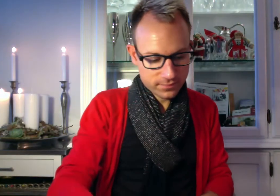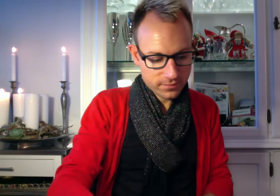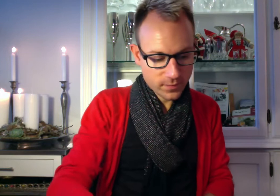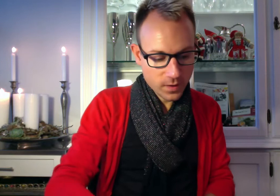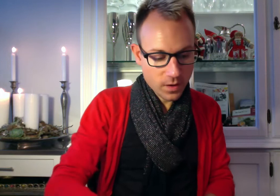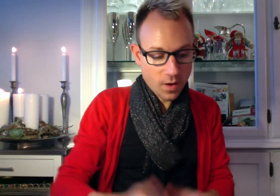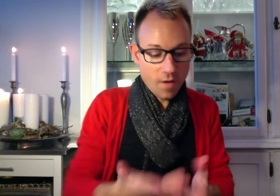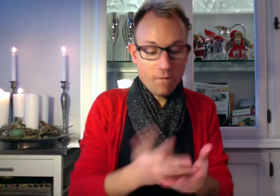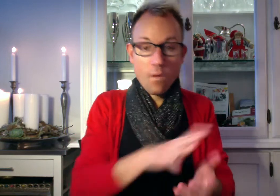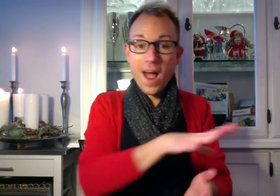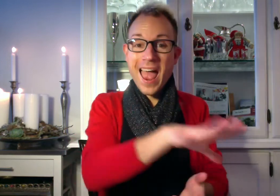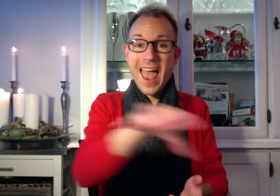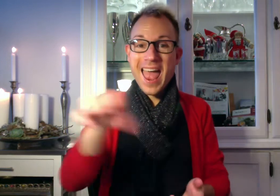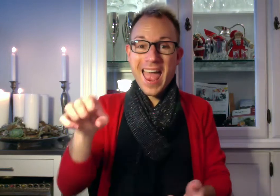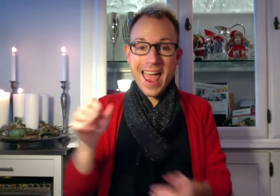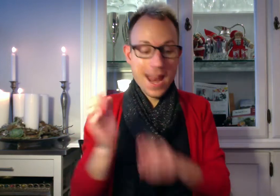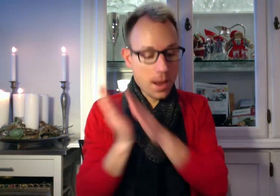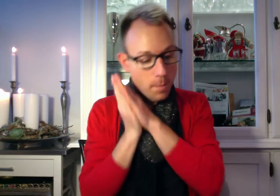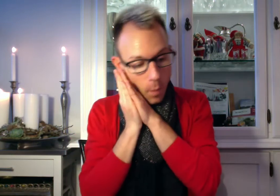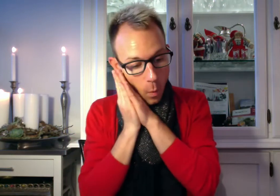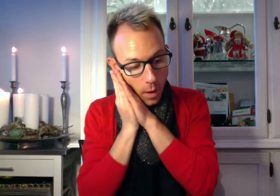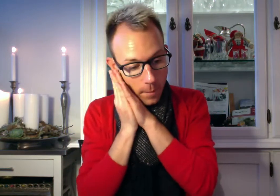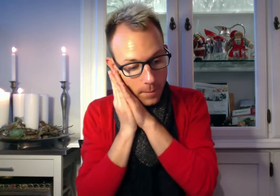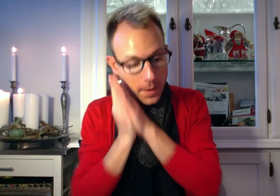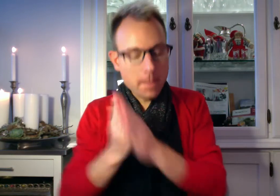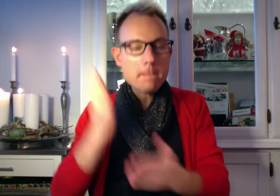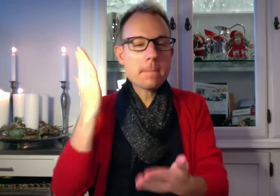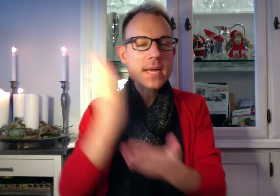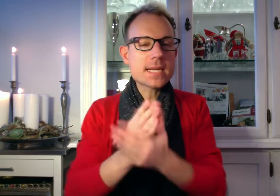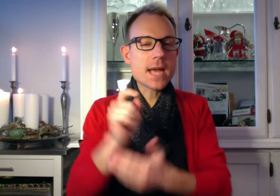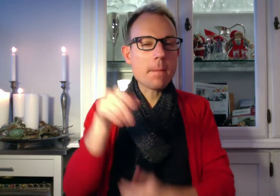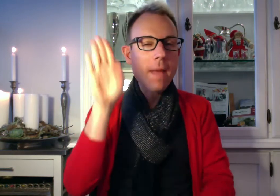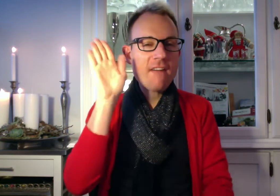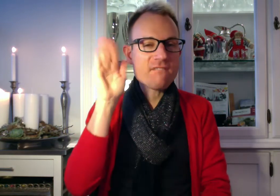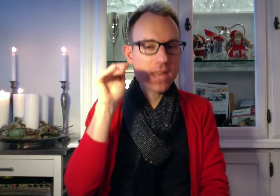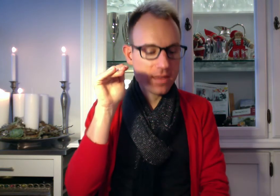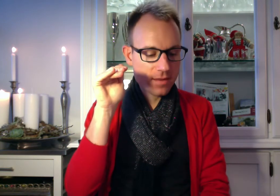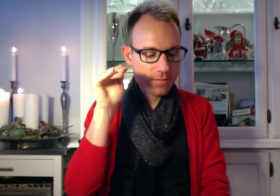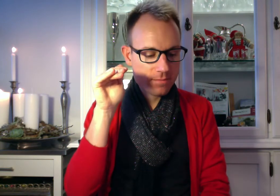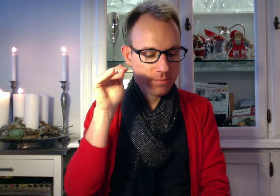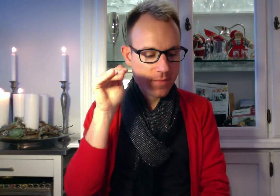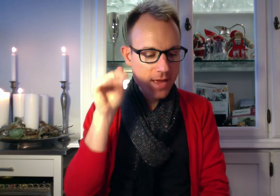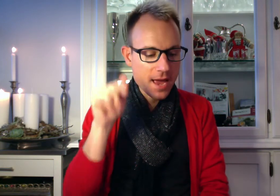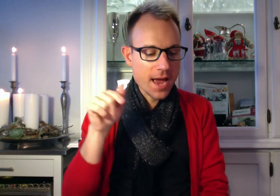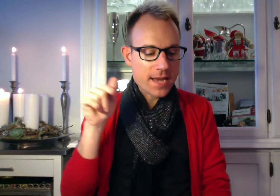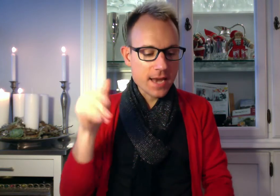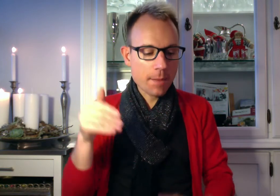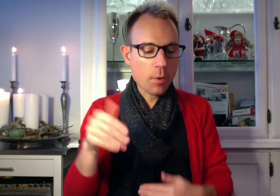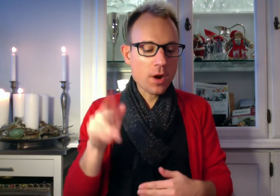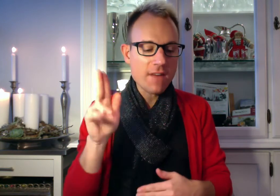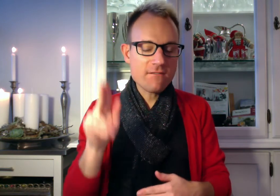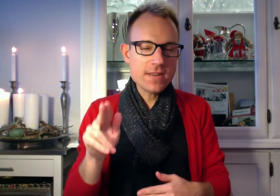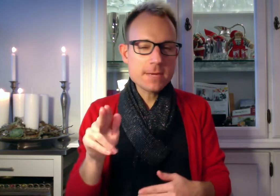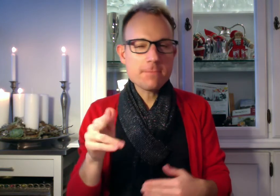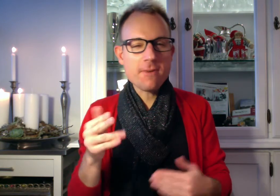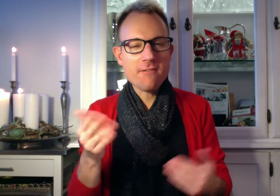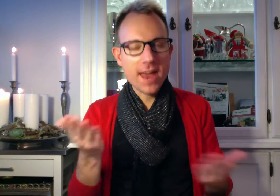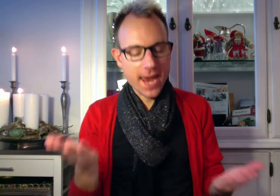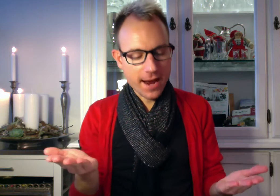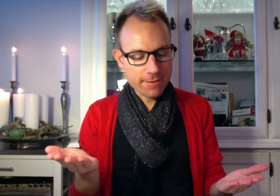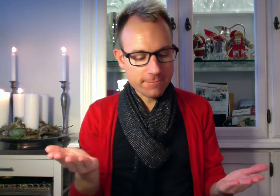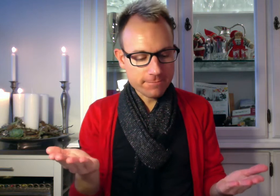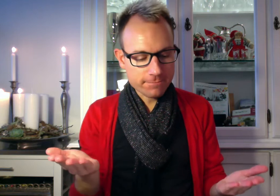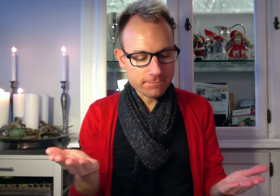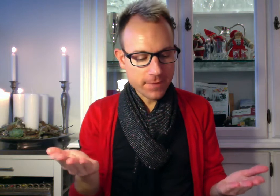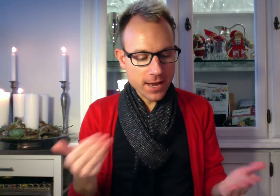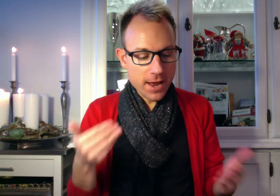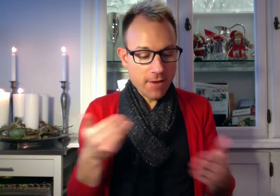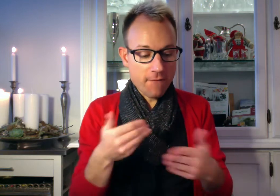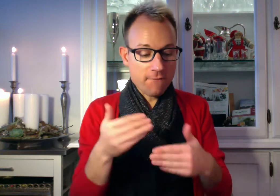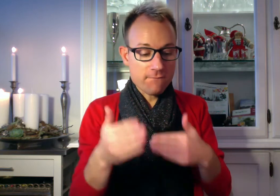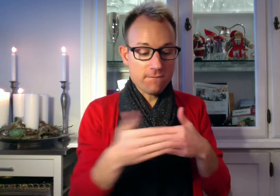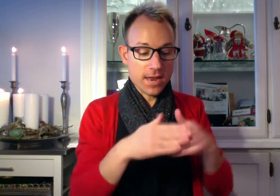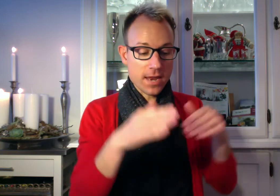Hvor alle bor. Hvis gennem han ved. Det. Derpå kan viden være. Det er